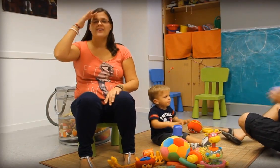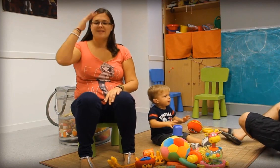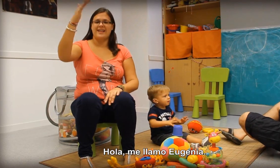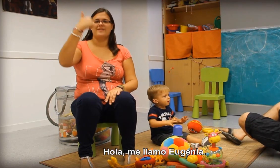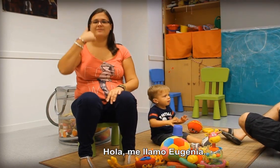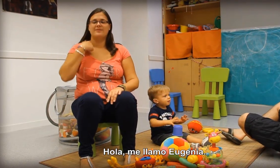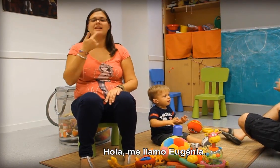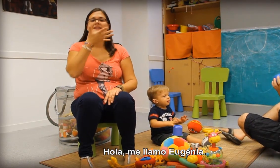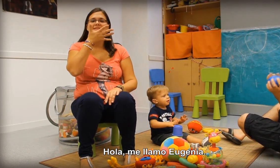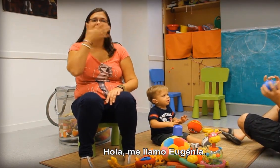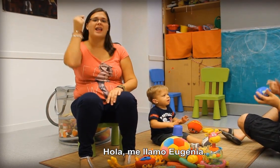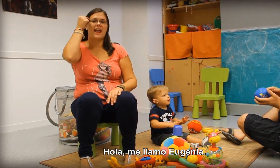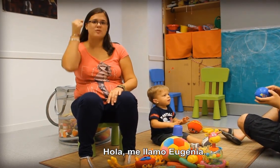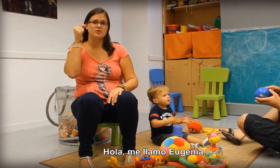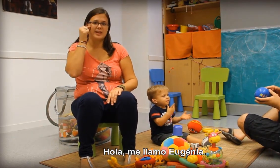Hola, me llamo Eugenia.